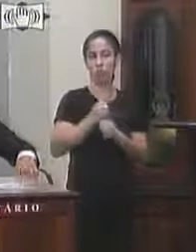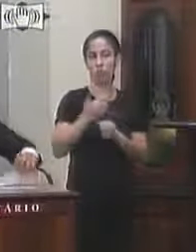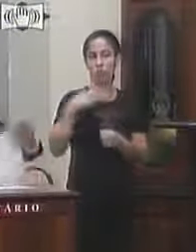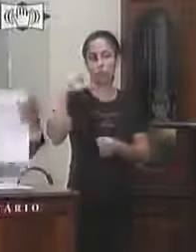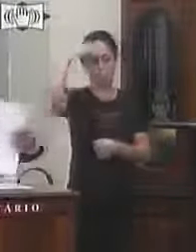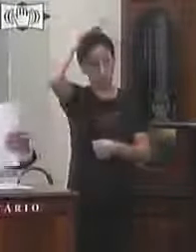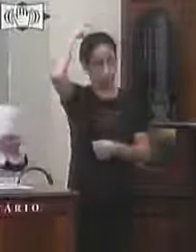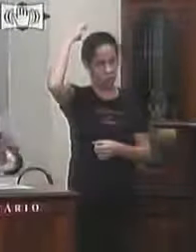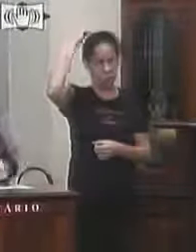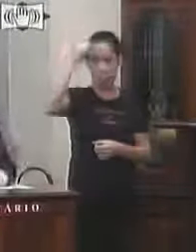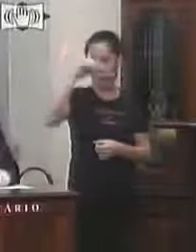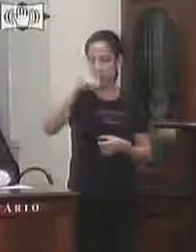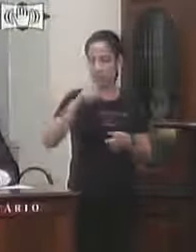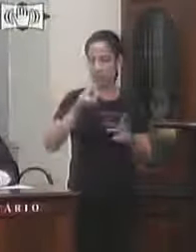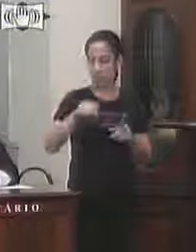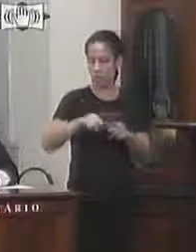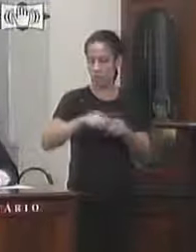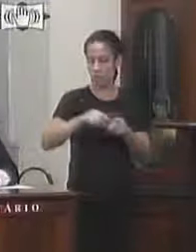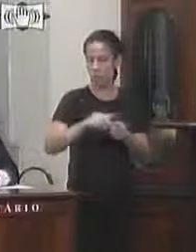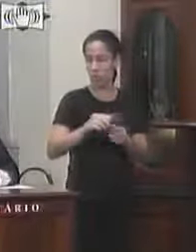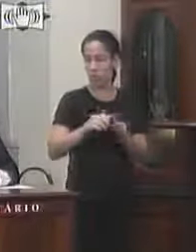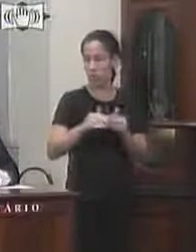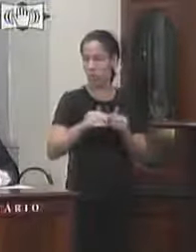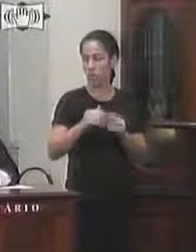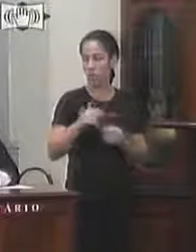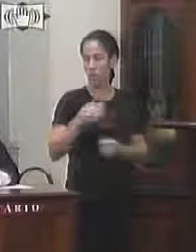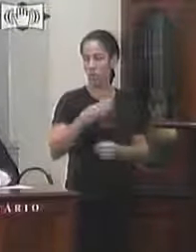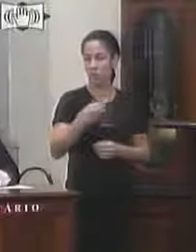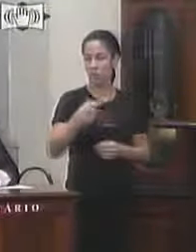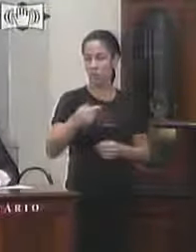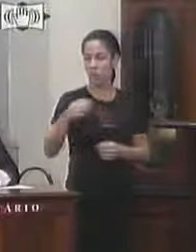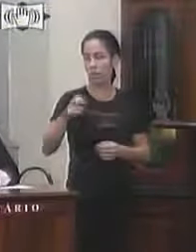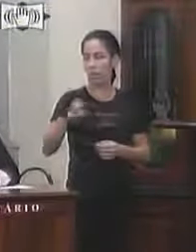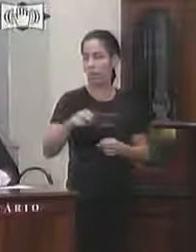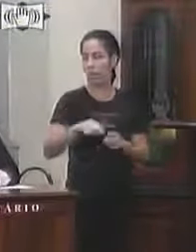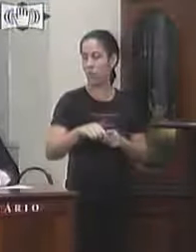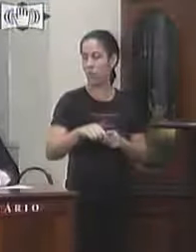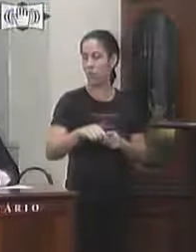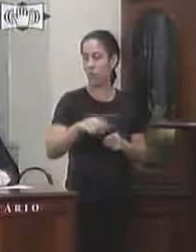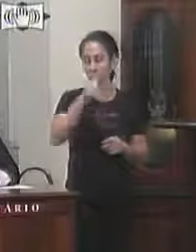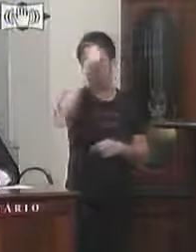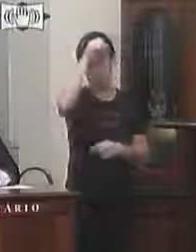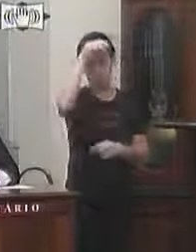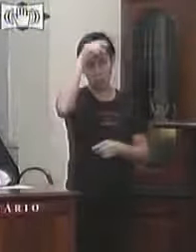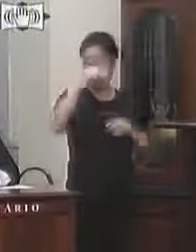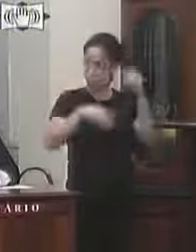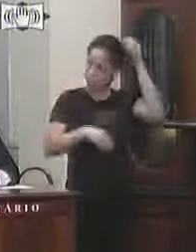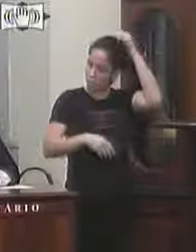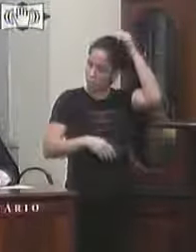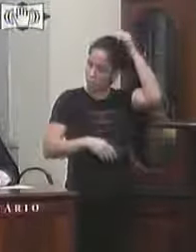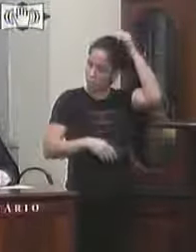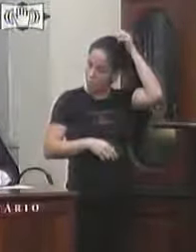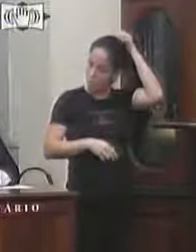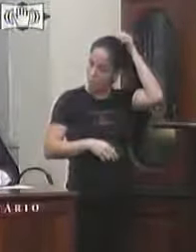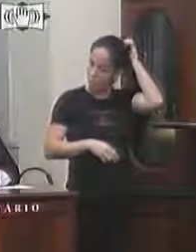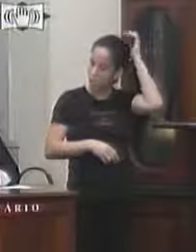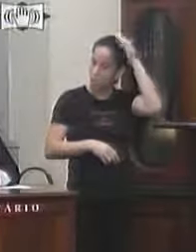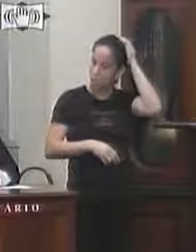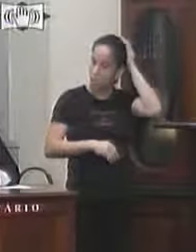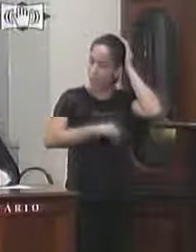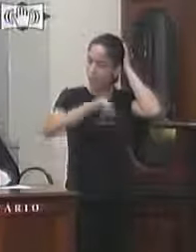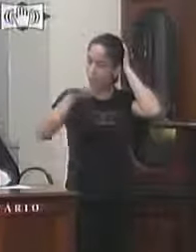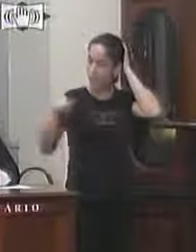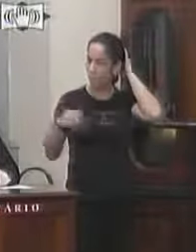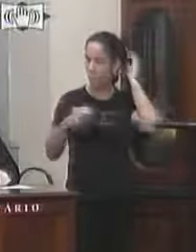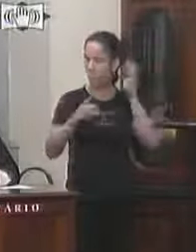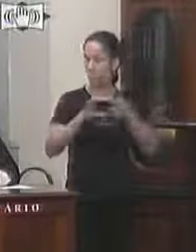o mesmo vereador Marcelo de Santa Isabel faz a indicação 375 ao prefeito Luiz Fernando a possibilidade